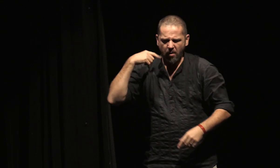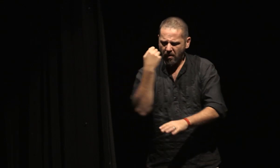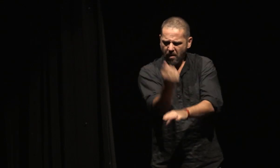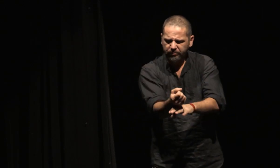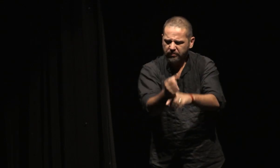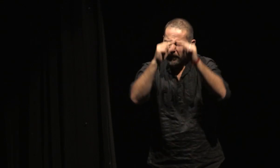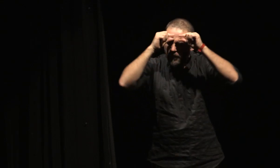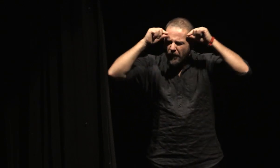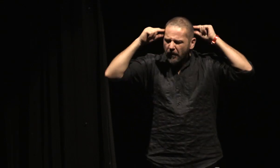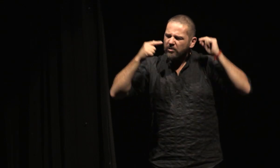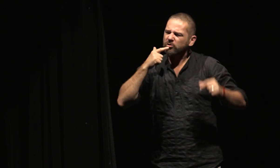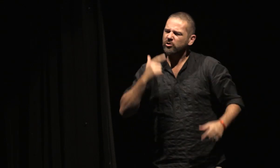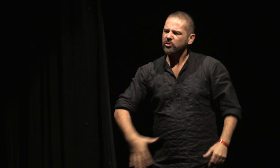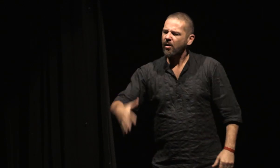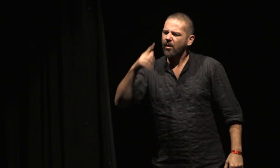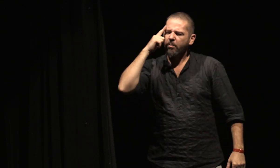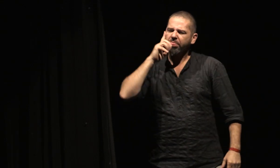médaille, puisqu'il s'était mal battu.